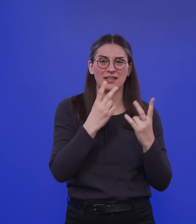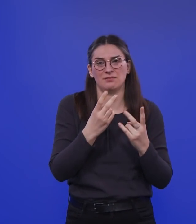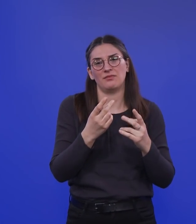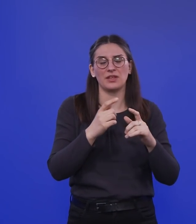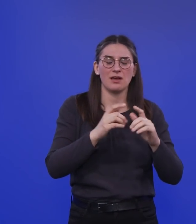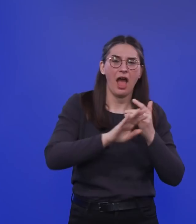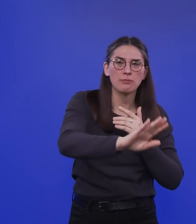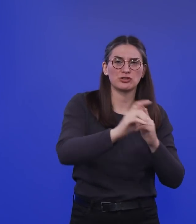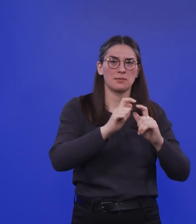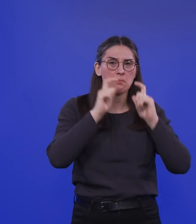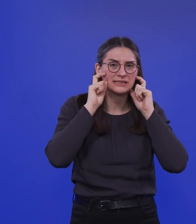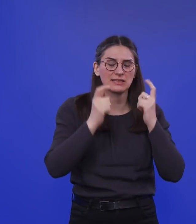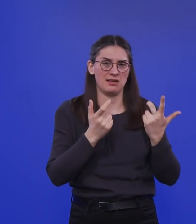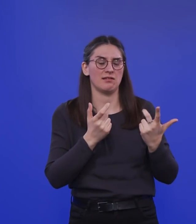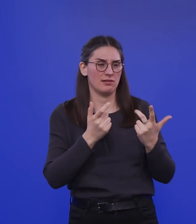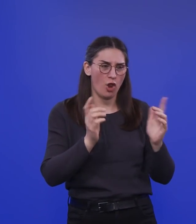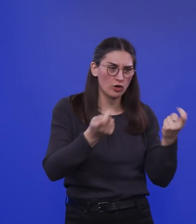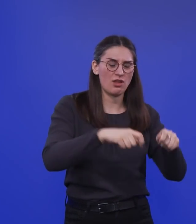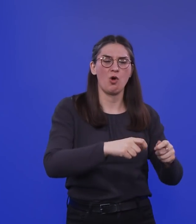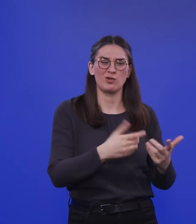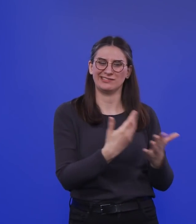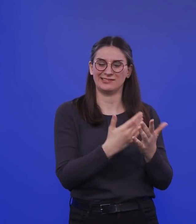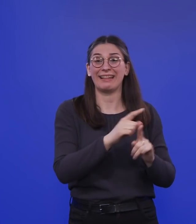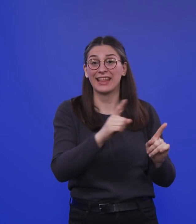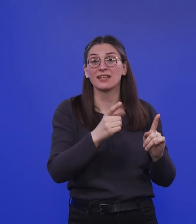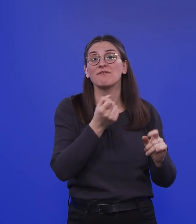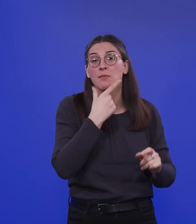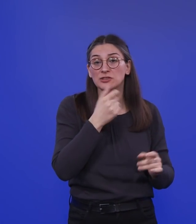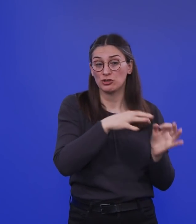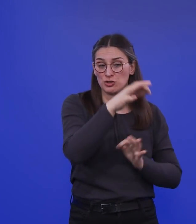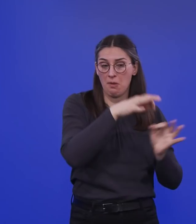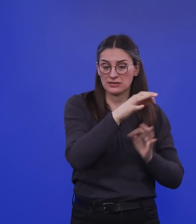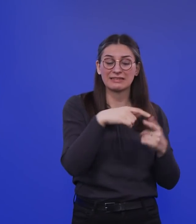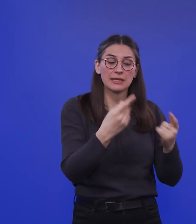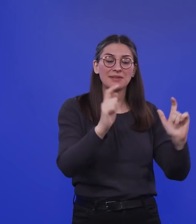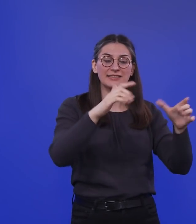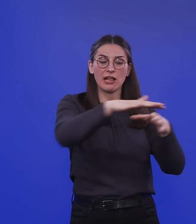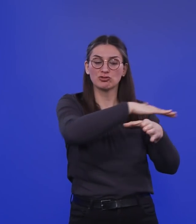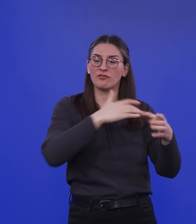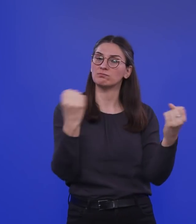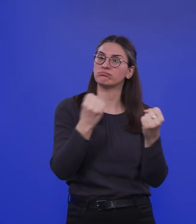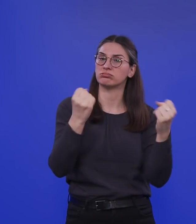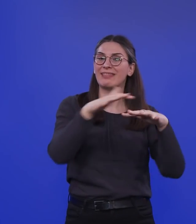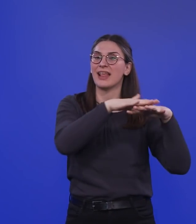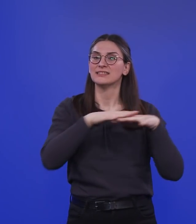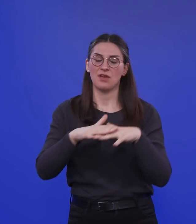Interventionen. Also es gibt Bereiche in der Gesellschaft, starke Netzwerkfunktionen haben. Leider auch wieder mal die Schulen,